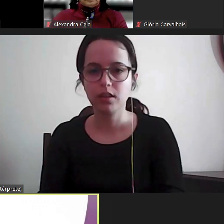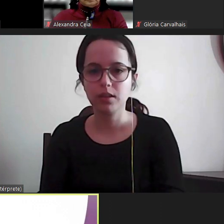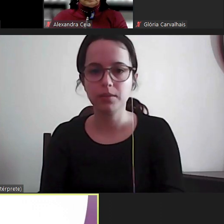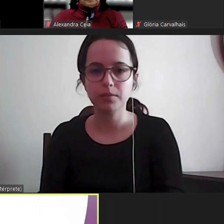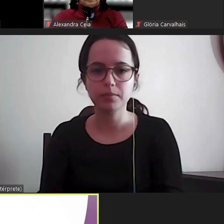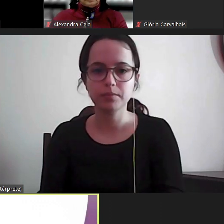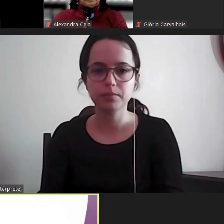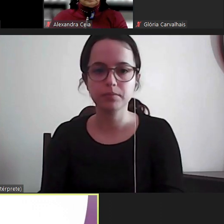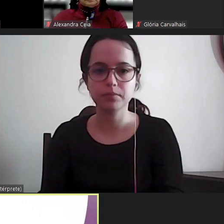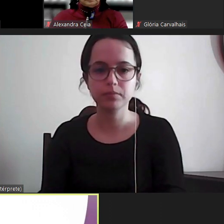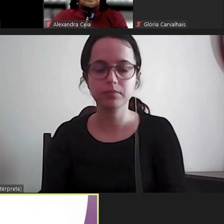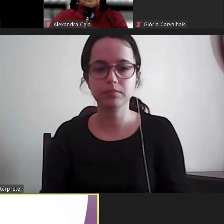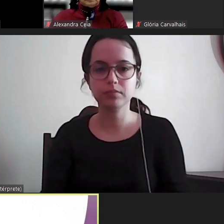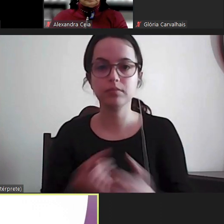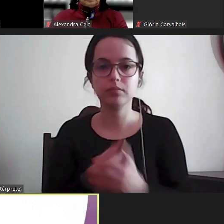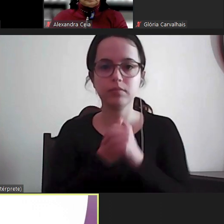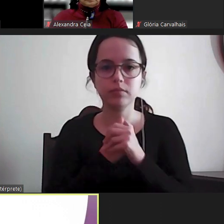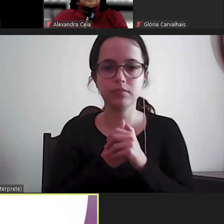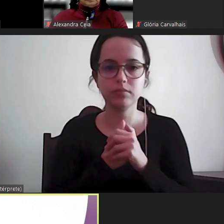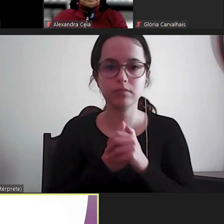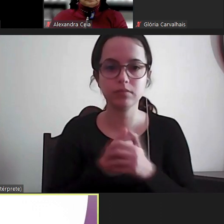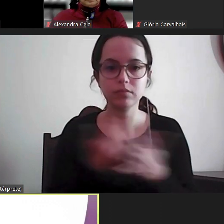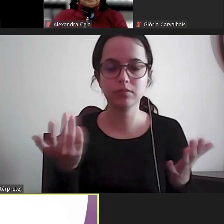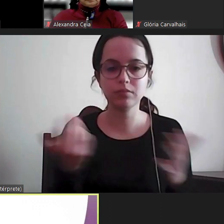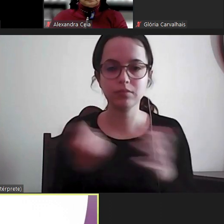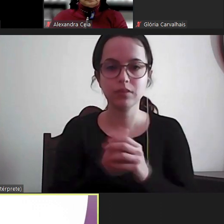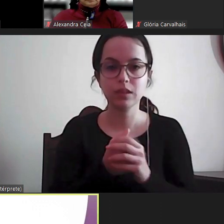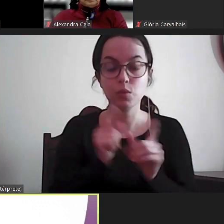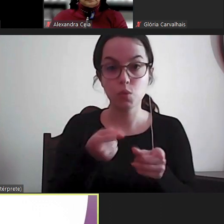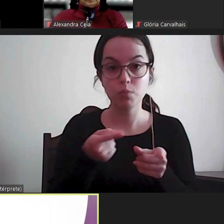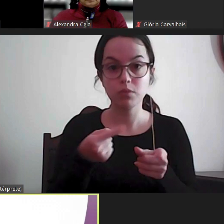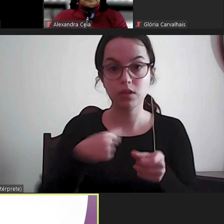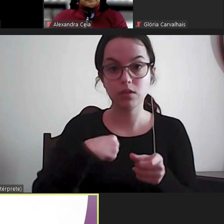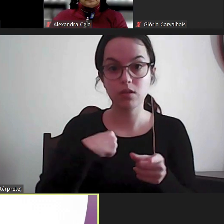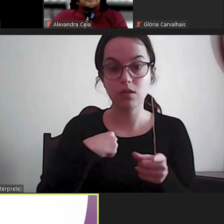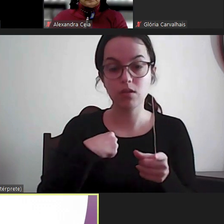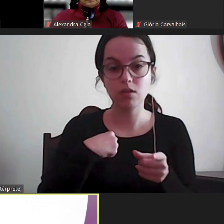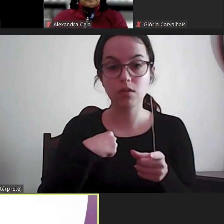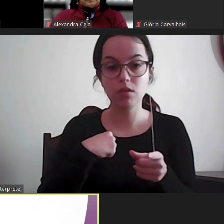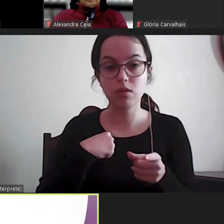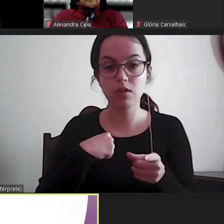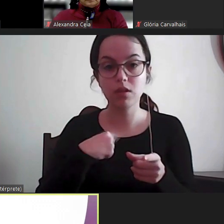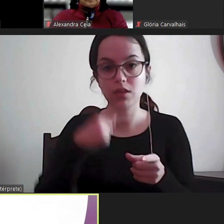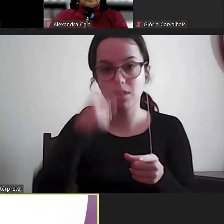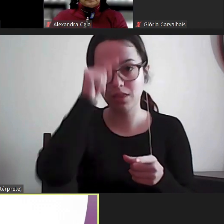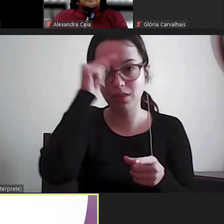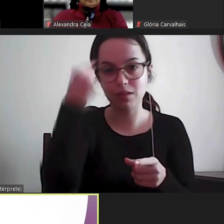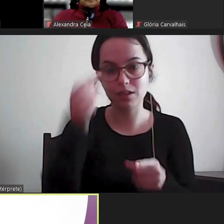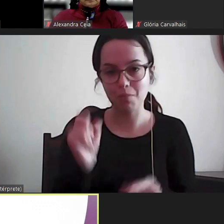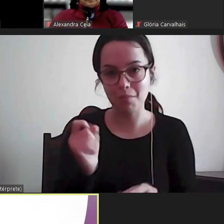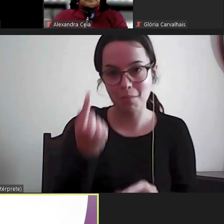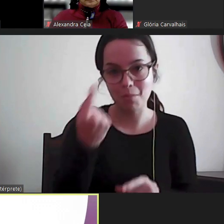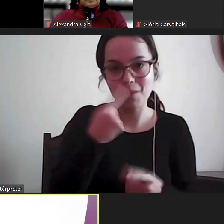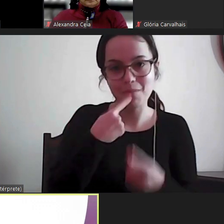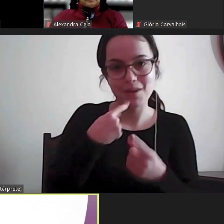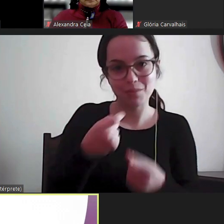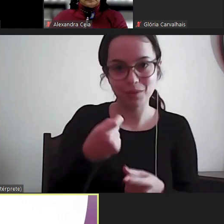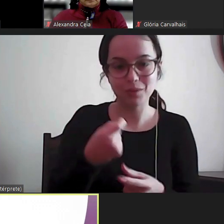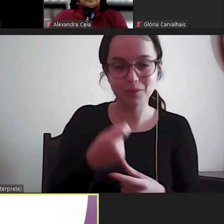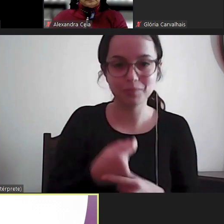eu tinha aqui uma já agora começando talvez é sempre mais difícil a primeira questão e eu